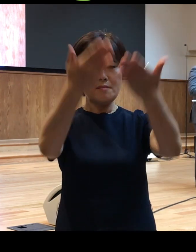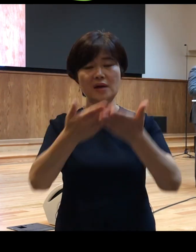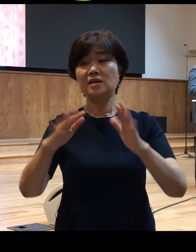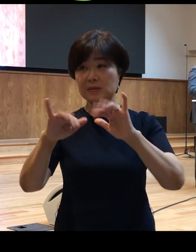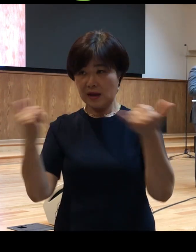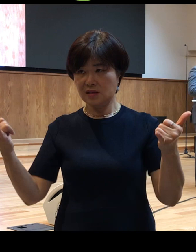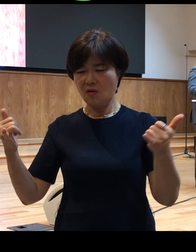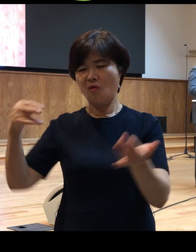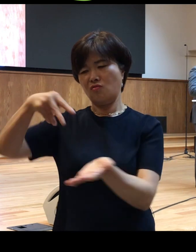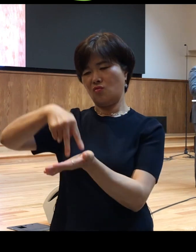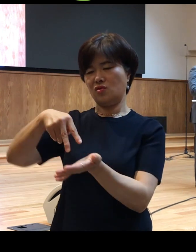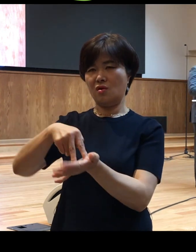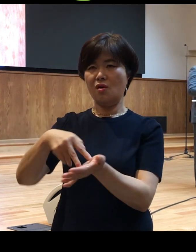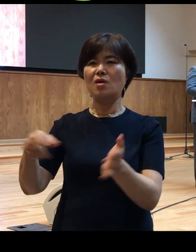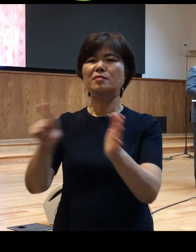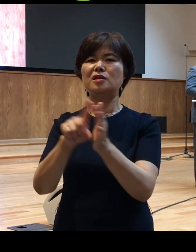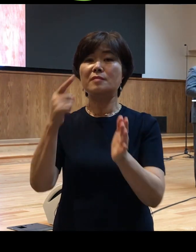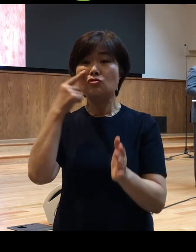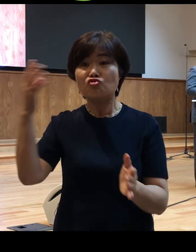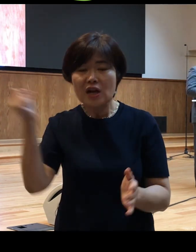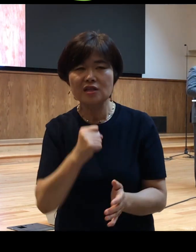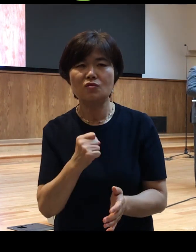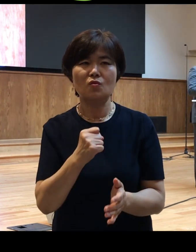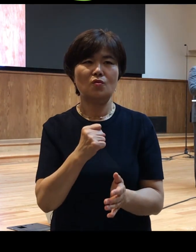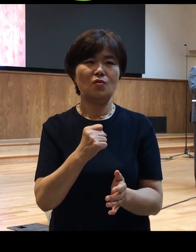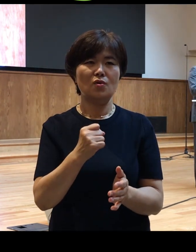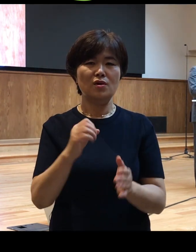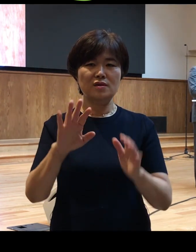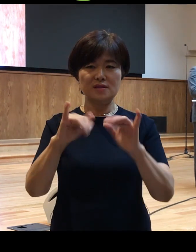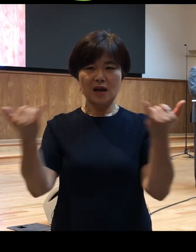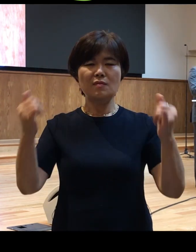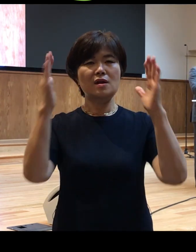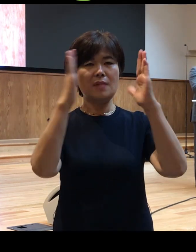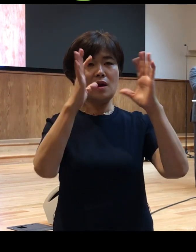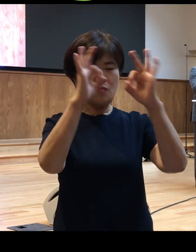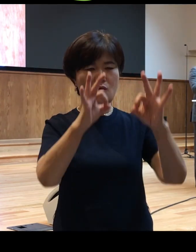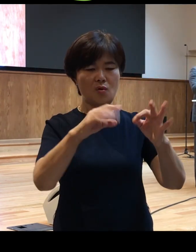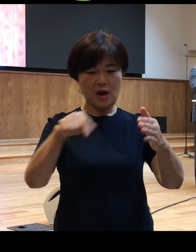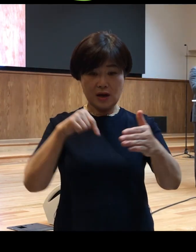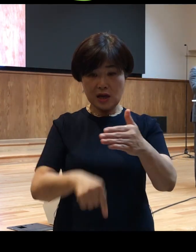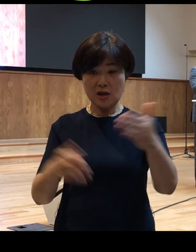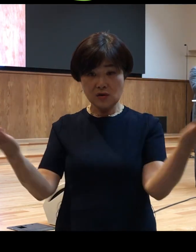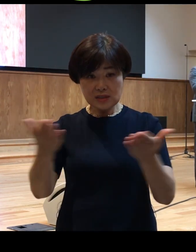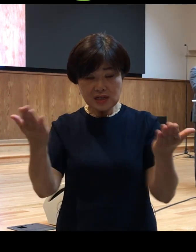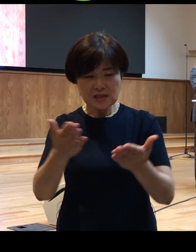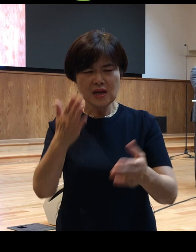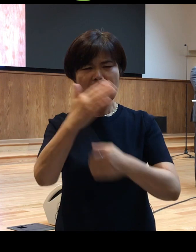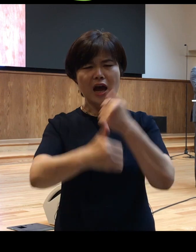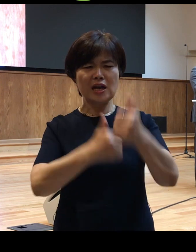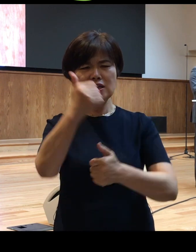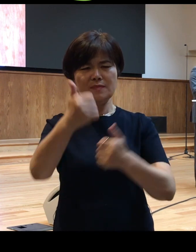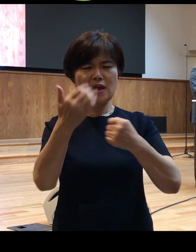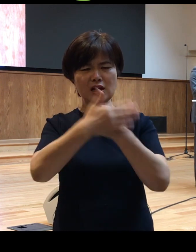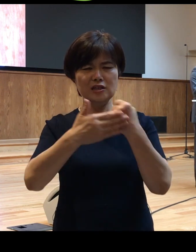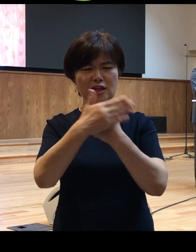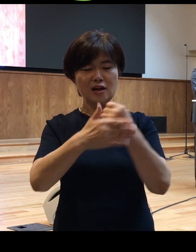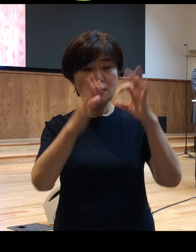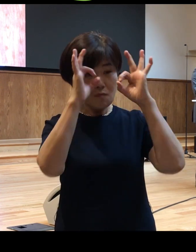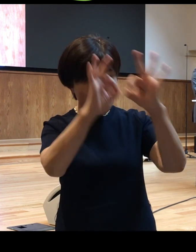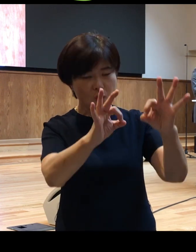믿음의 눈을 가지고 사람들을 바라보고 그 안에 역사하시는 하나님의 은혜를 바라보고 우리의